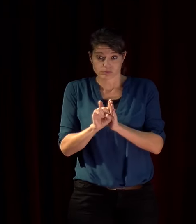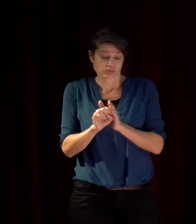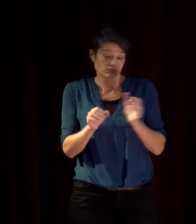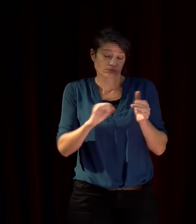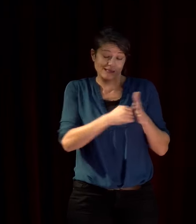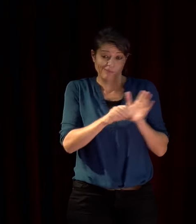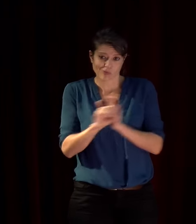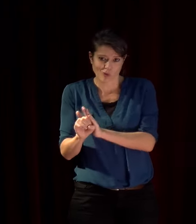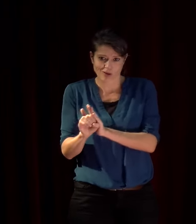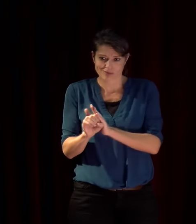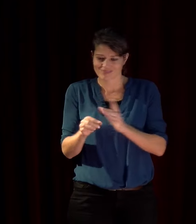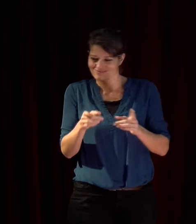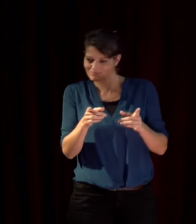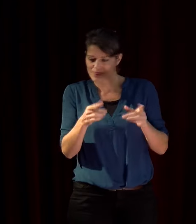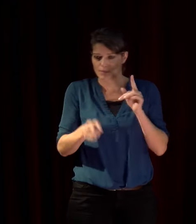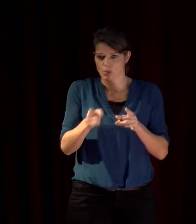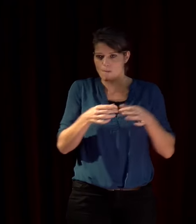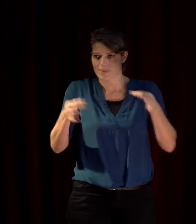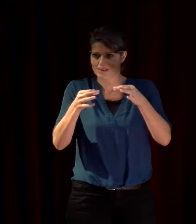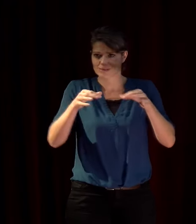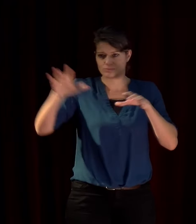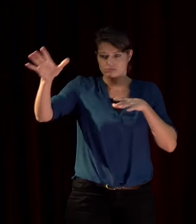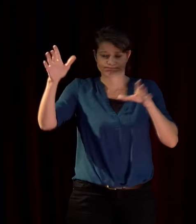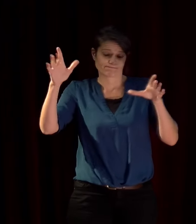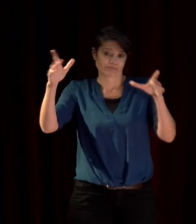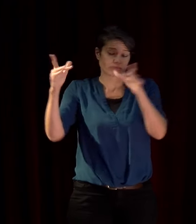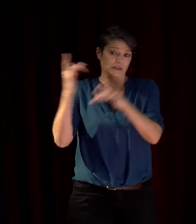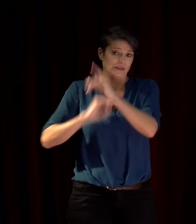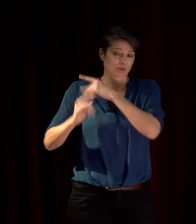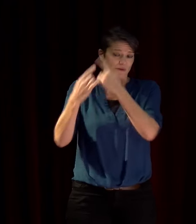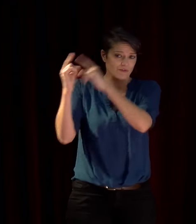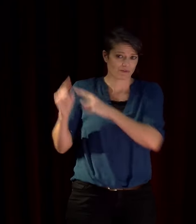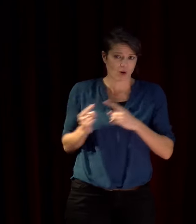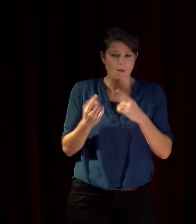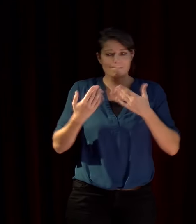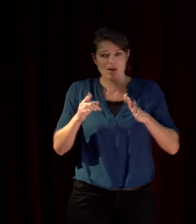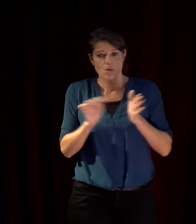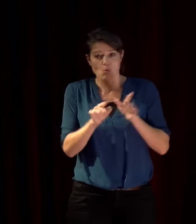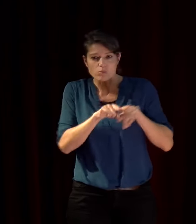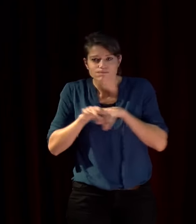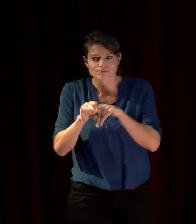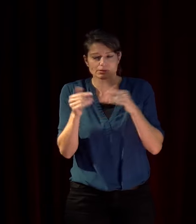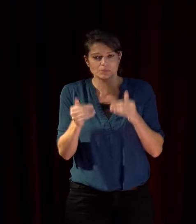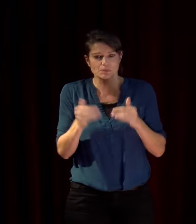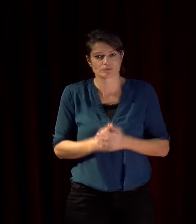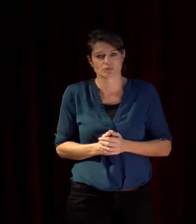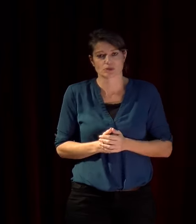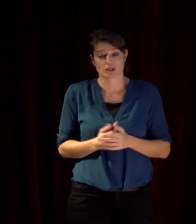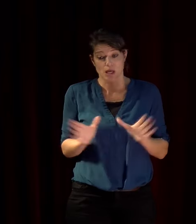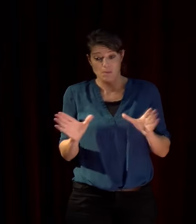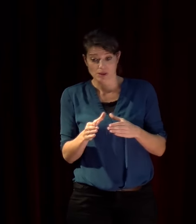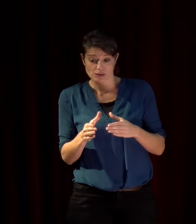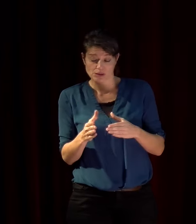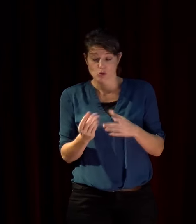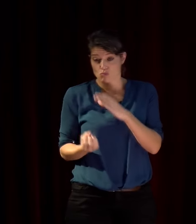ils ont quand même des thèmes idéologiques communs qu'il s'agisse de partis néo-fascistes c à dire qu'ils naissent